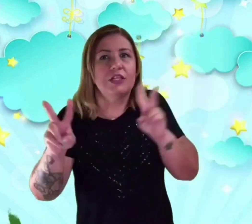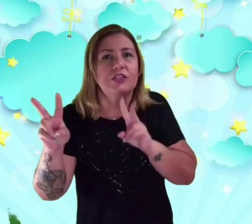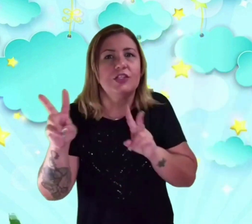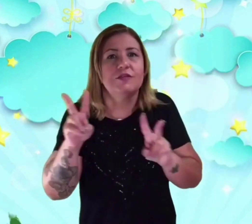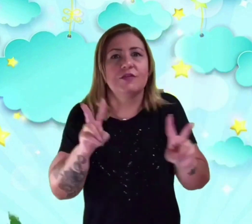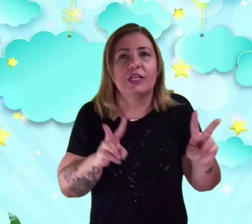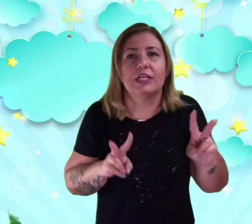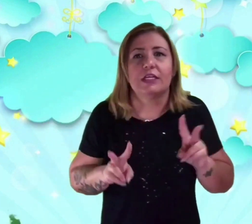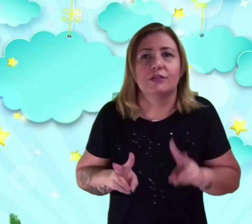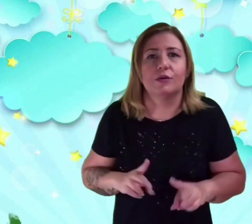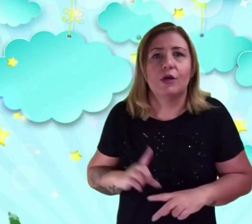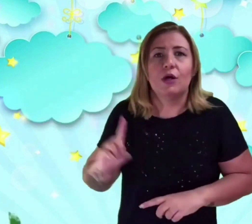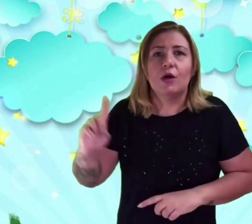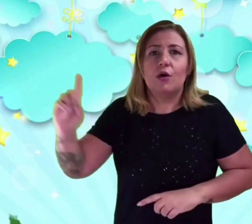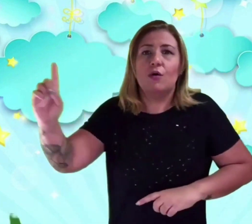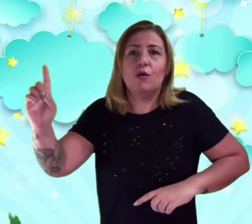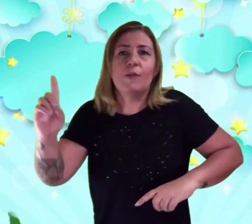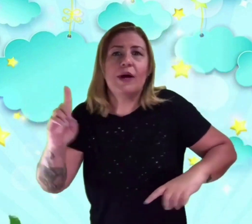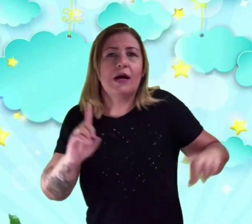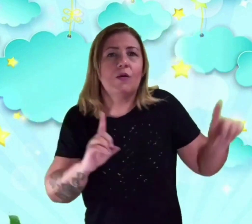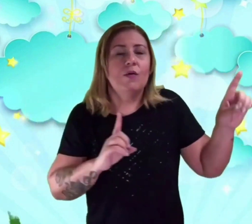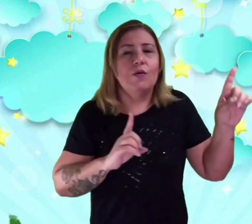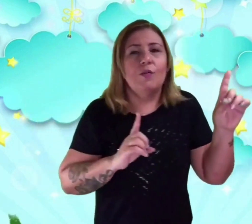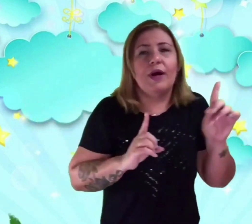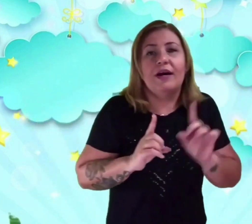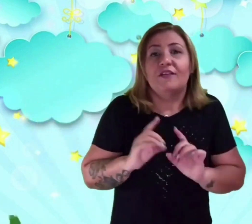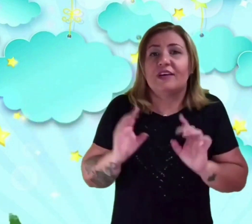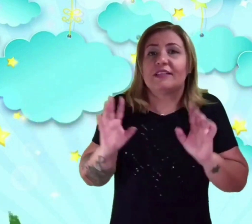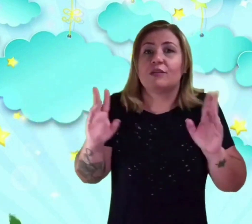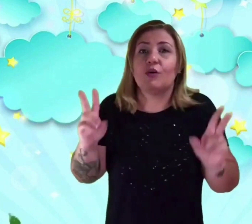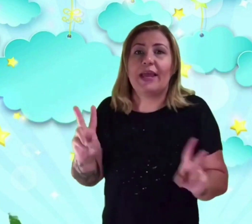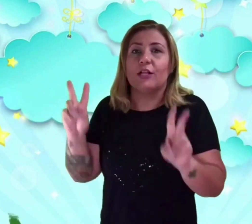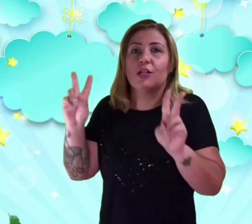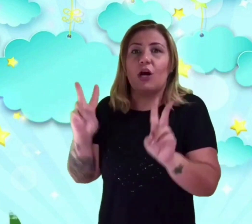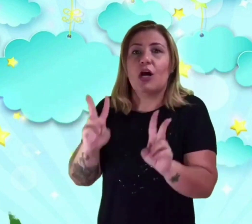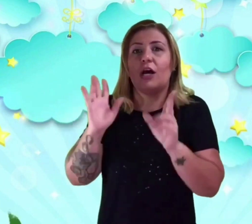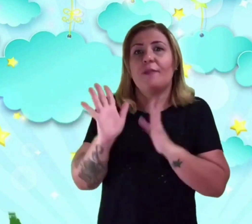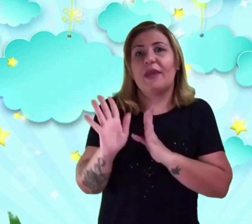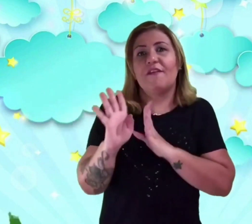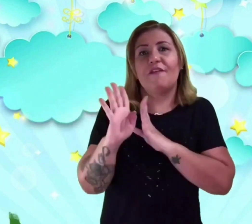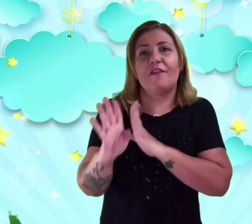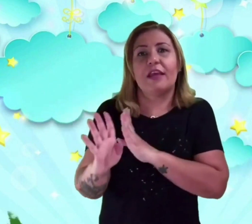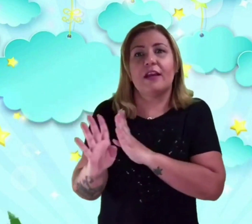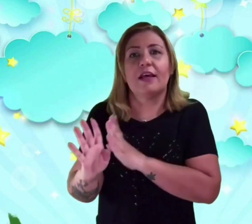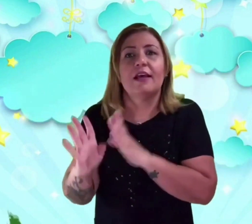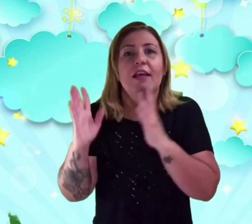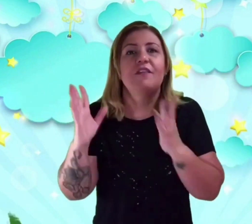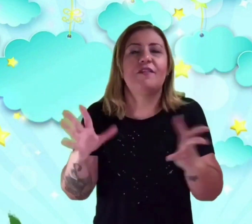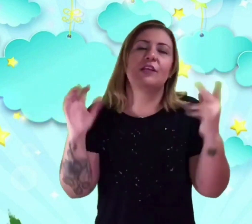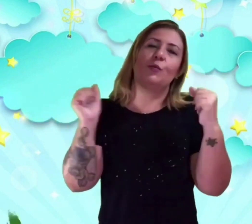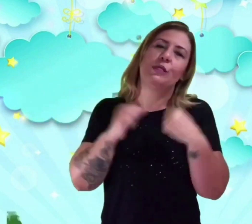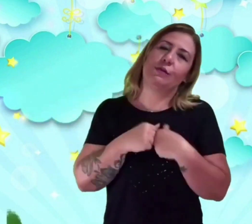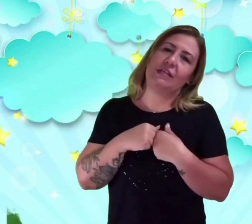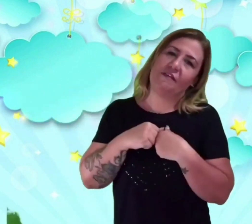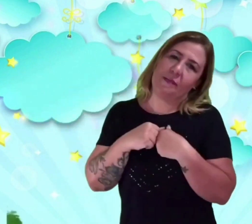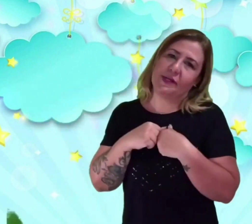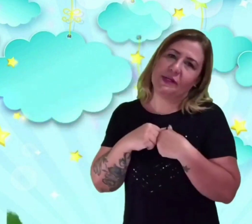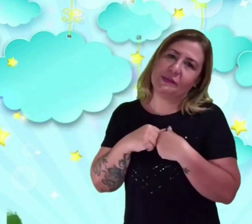estrelas que vão chegando. Uma, uma, fazendo uma enorme fila em frente ao portão da fábrica.